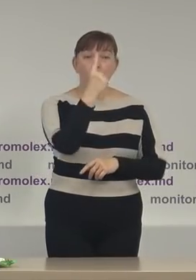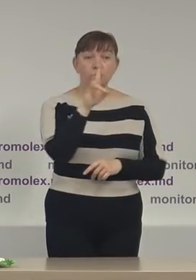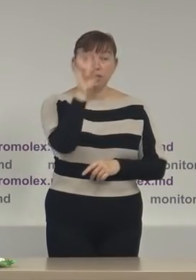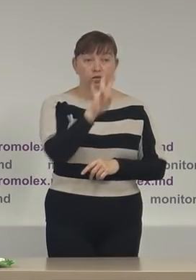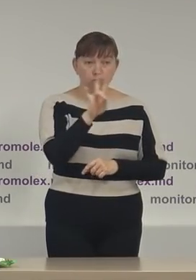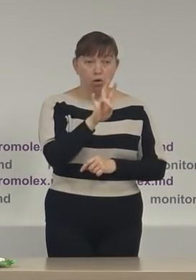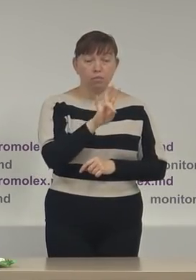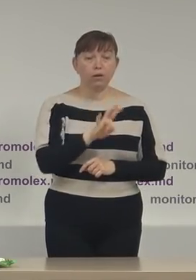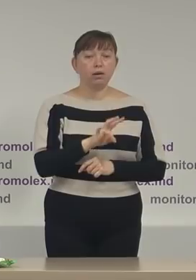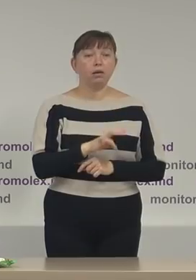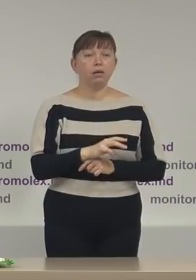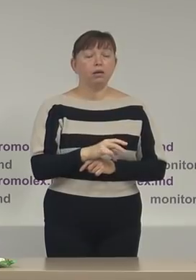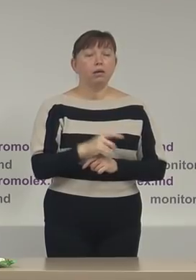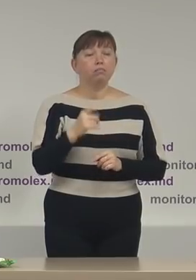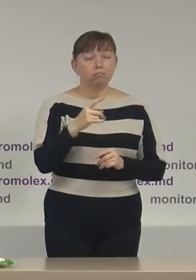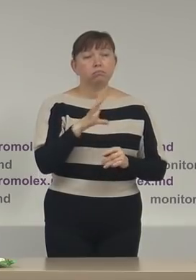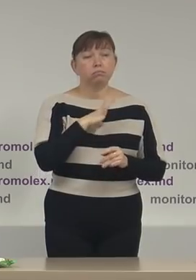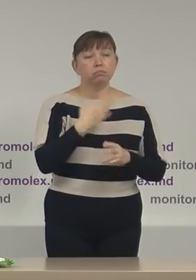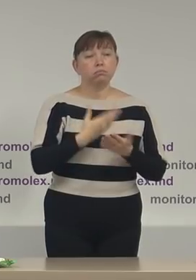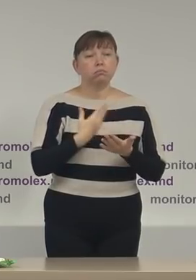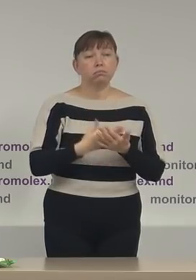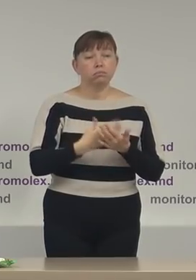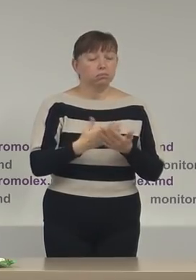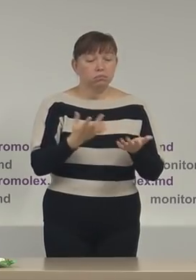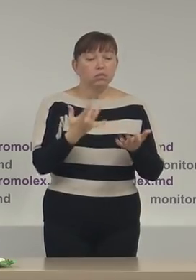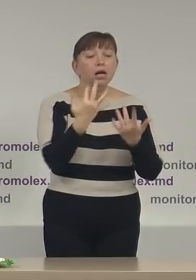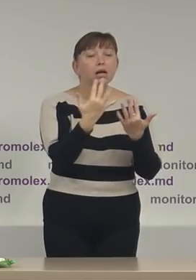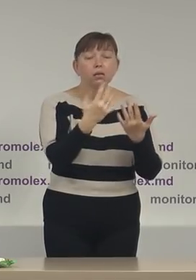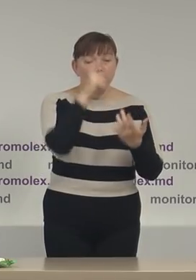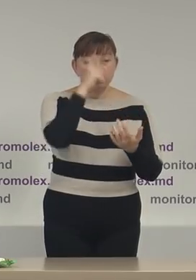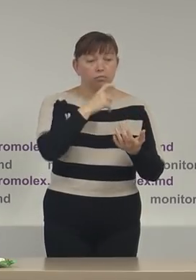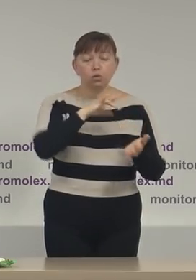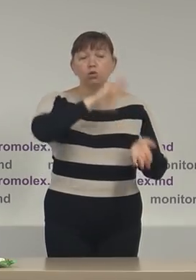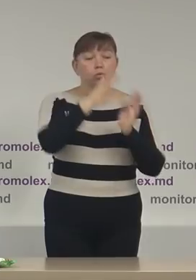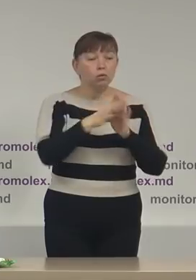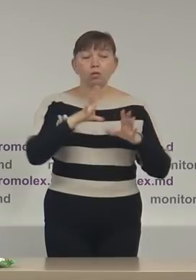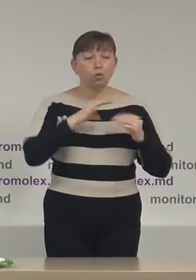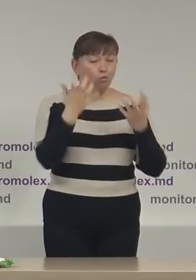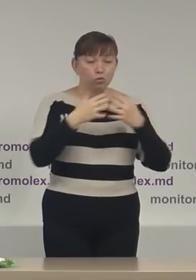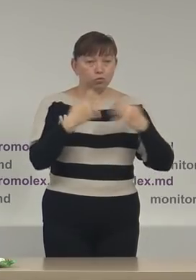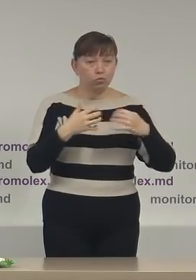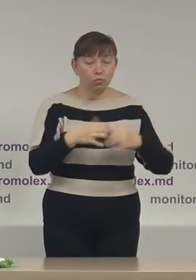noiembrie într-un număr neclar pentru că totalurile încă nu au fost